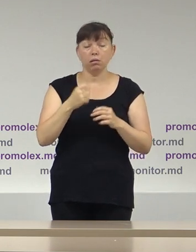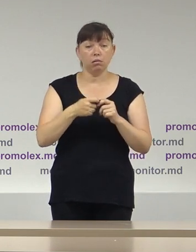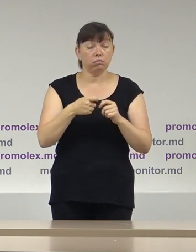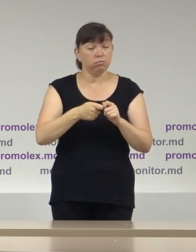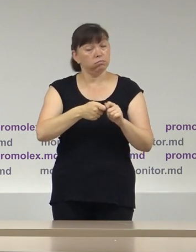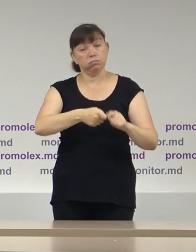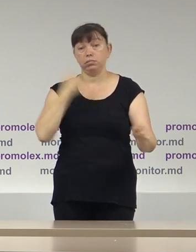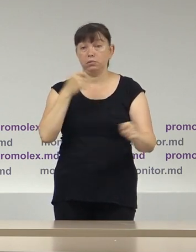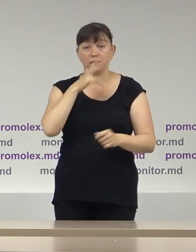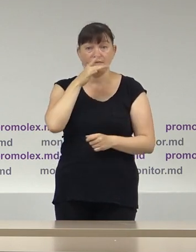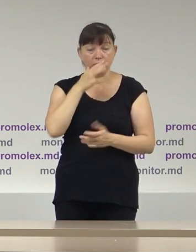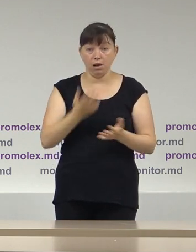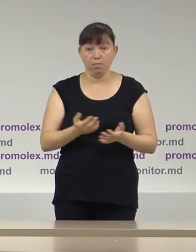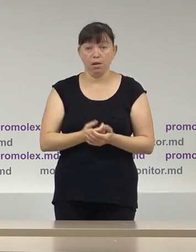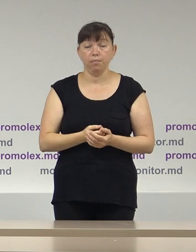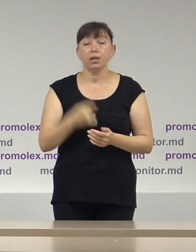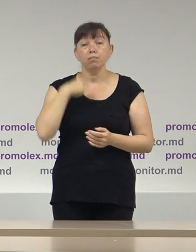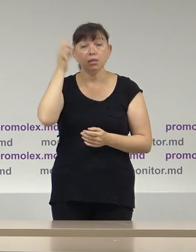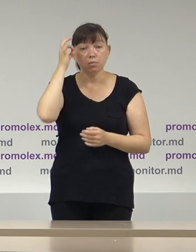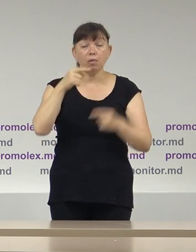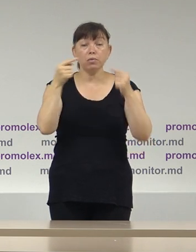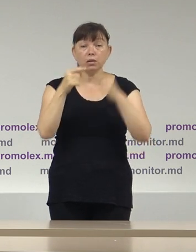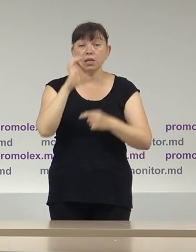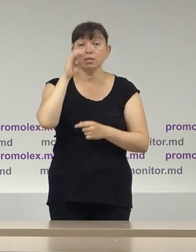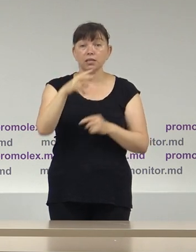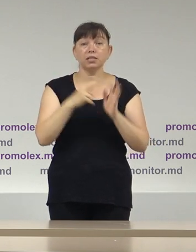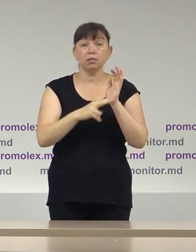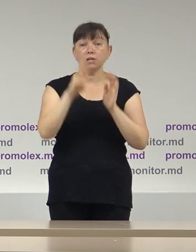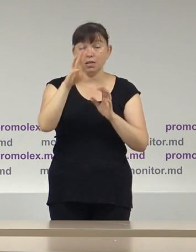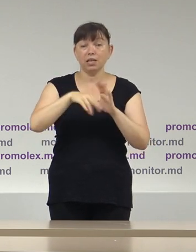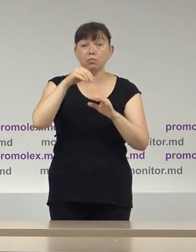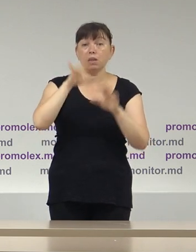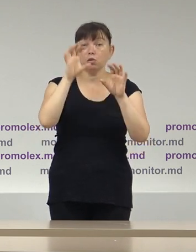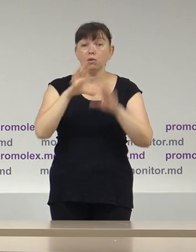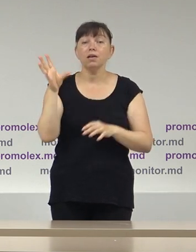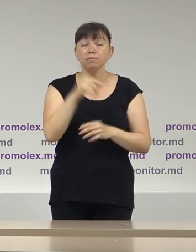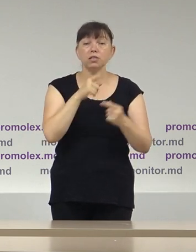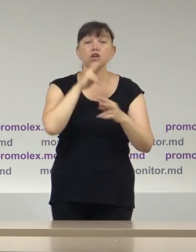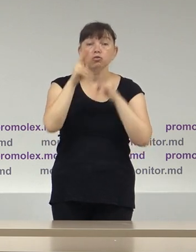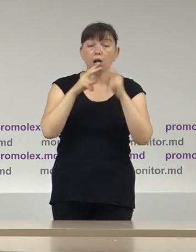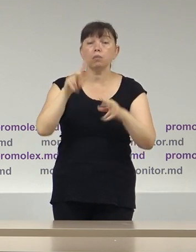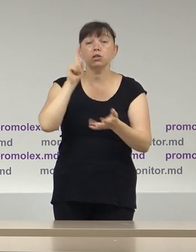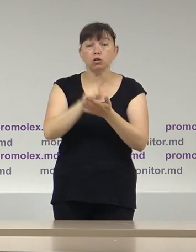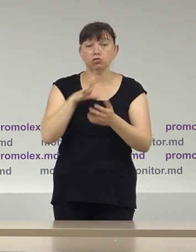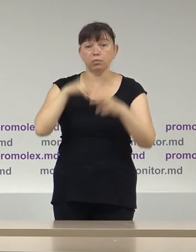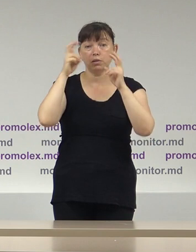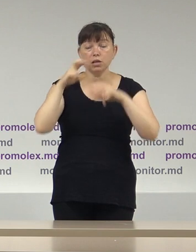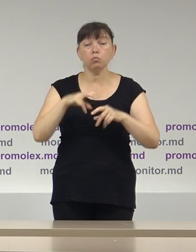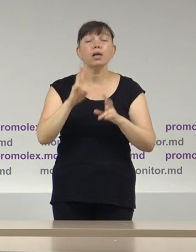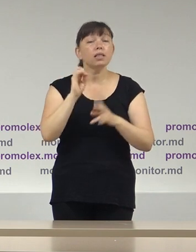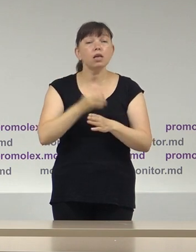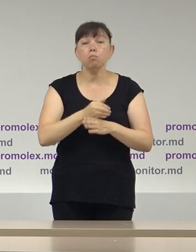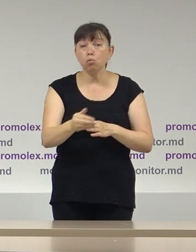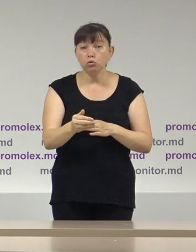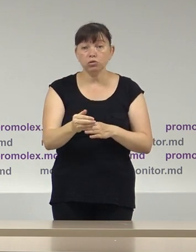legal de examinare. Reamintim, potrivit articolului 73 Code Electoral, toate contestațiile urmează a fi soluționate nu mai